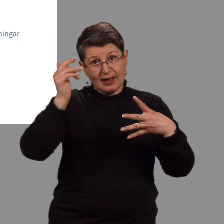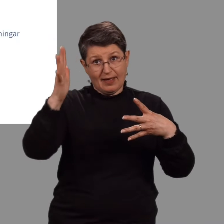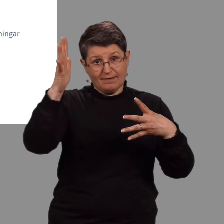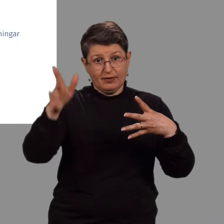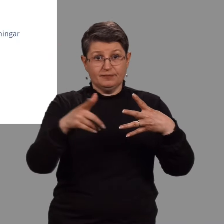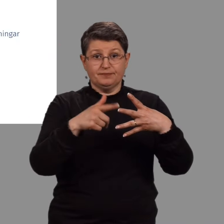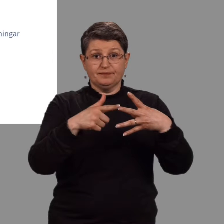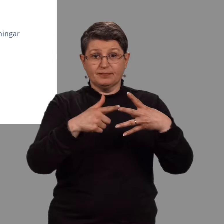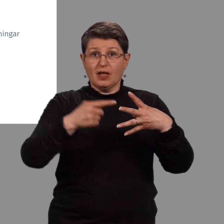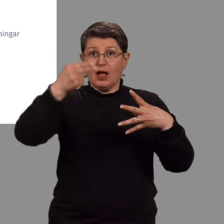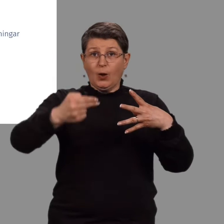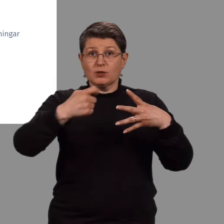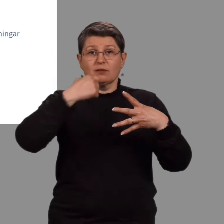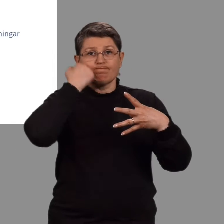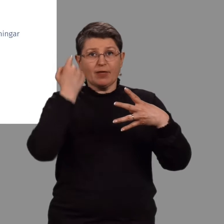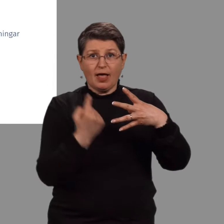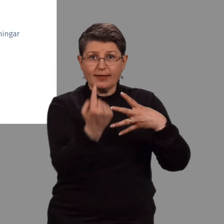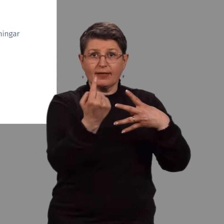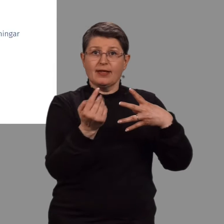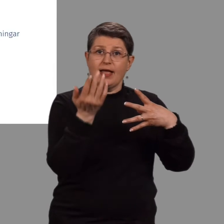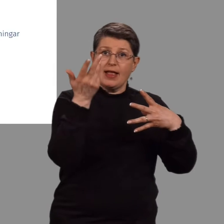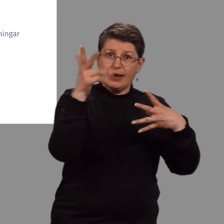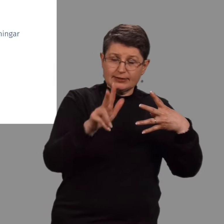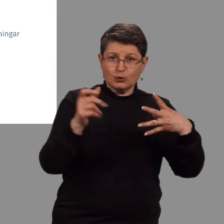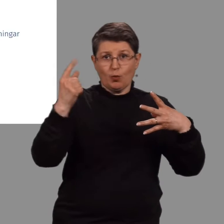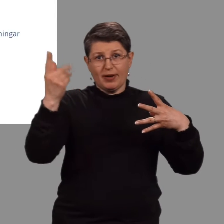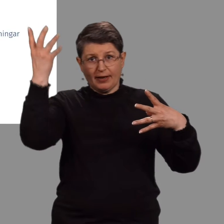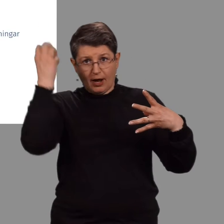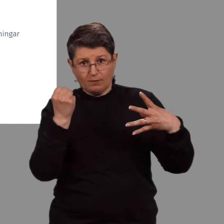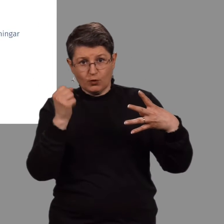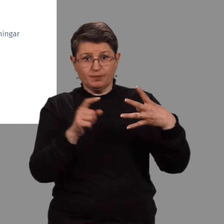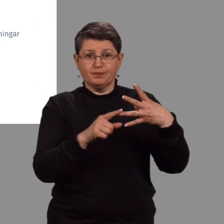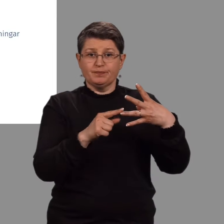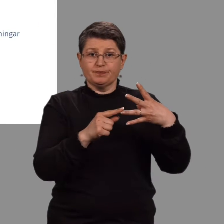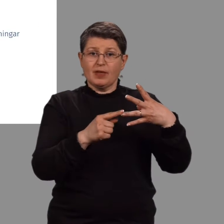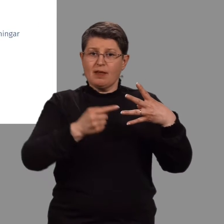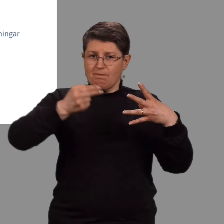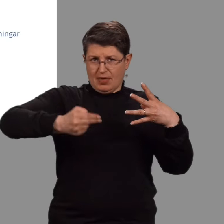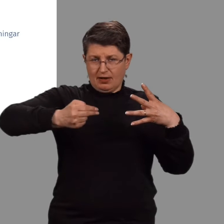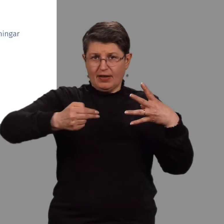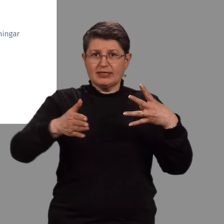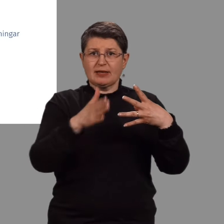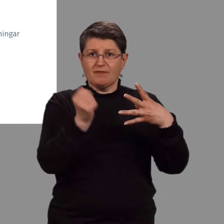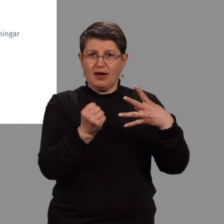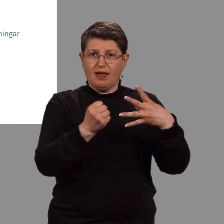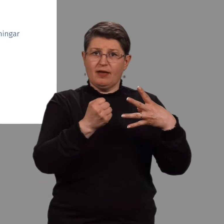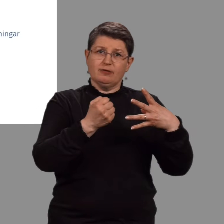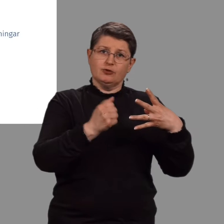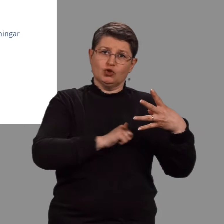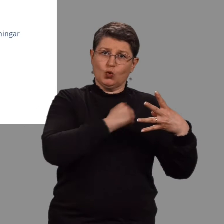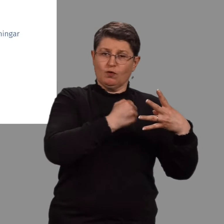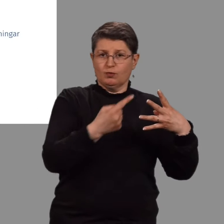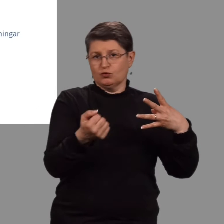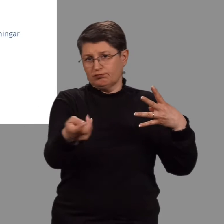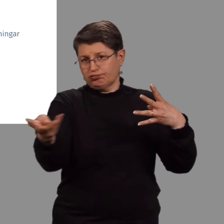öður lagi áhersla á gott aðgengi að listum á menningararfi, í þrýðalægir undirstrykkað mikilvægi, sammynnu, stjórnvalda, við þá fjölmörgu